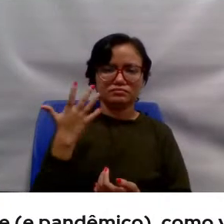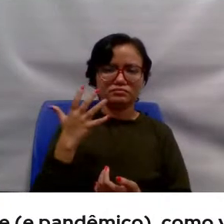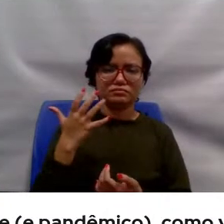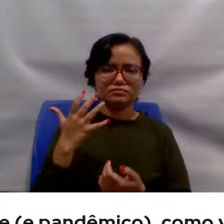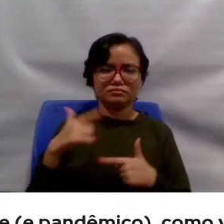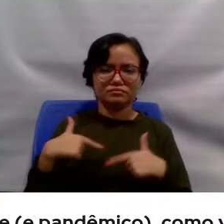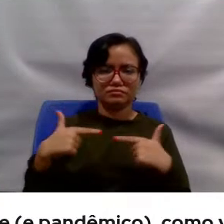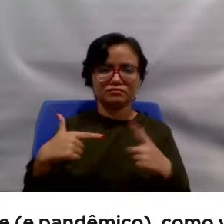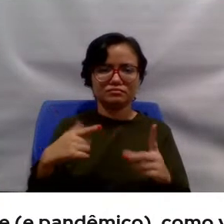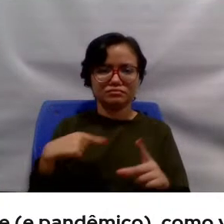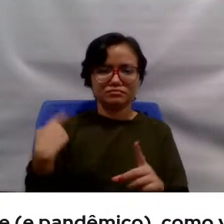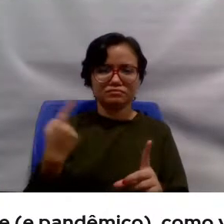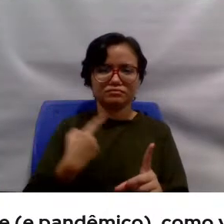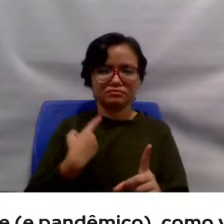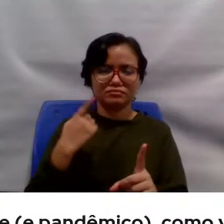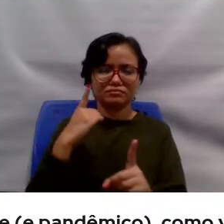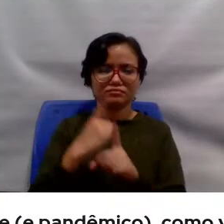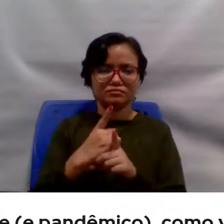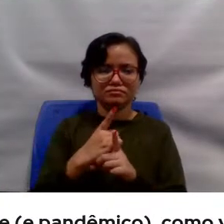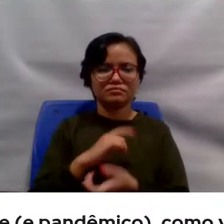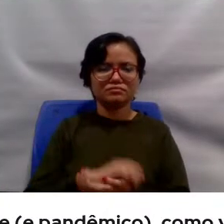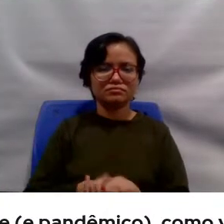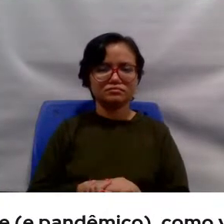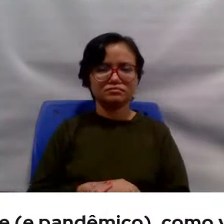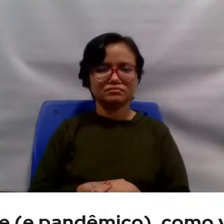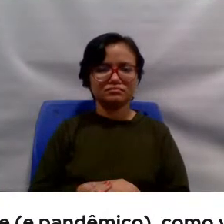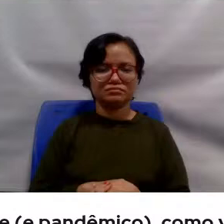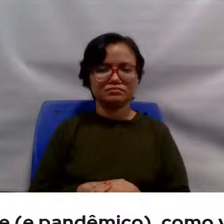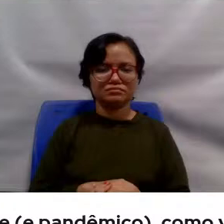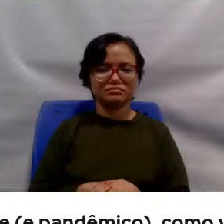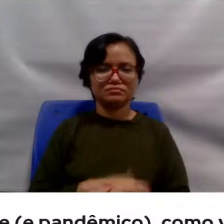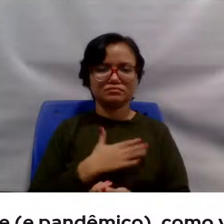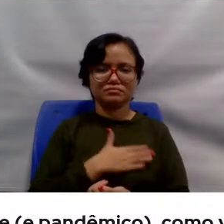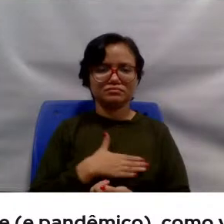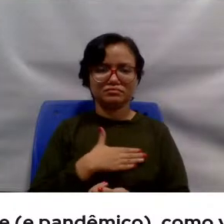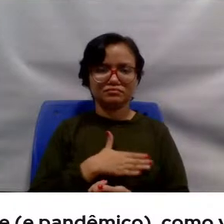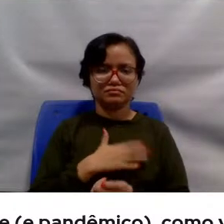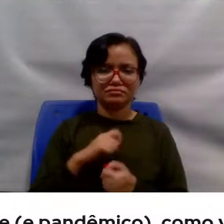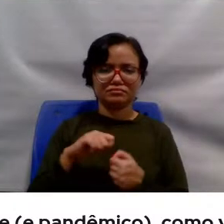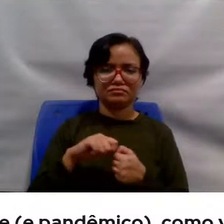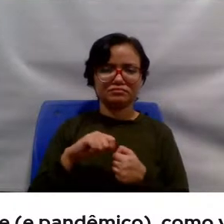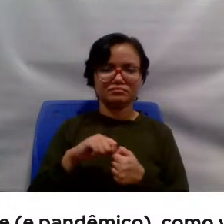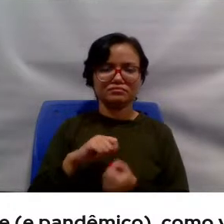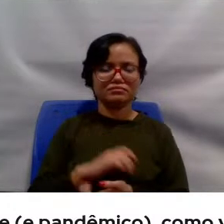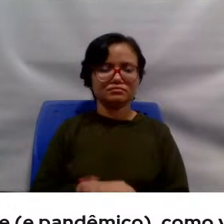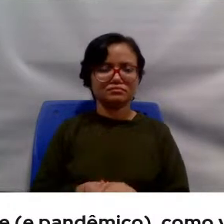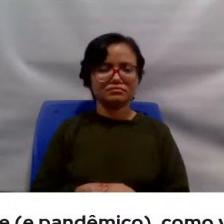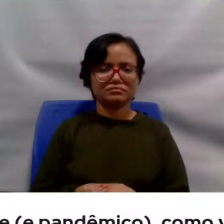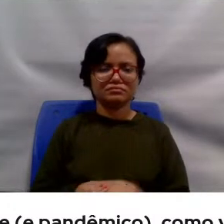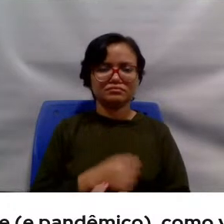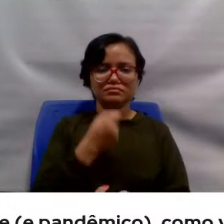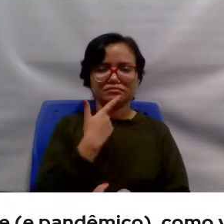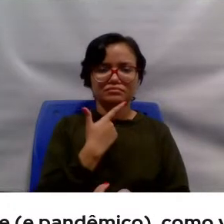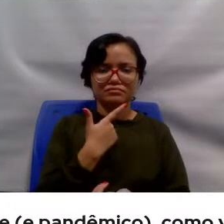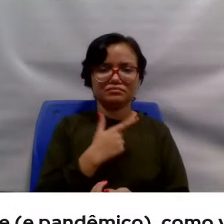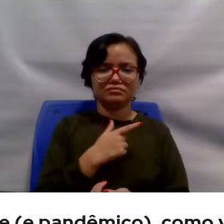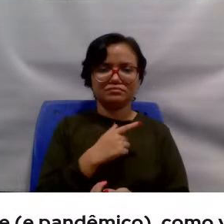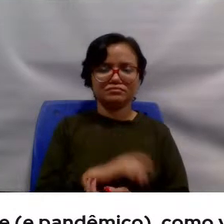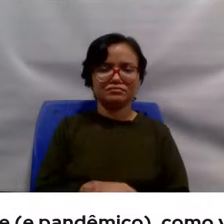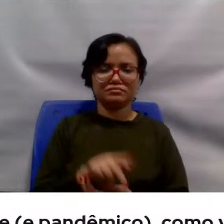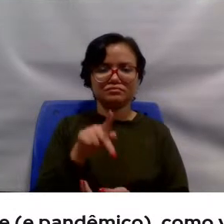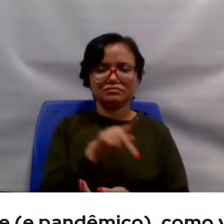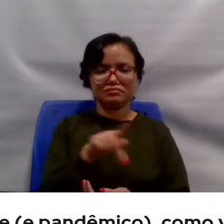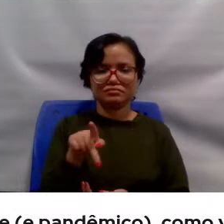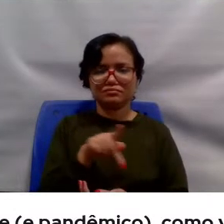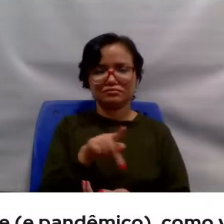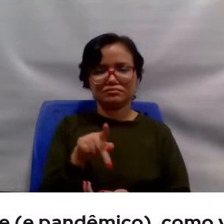a gente se encontra. Não sei, eu gosto muito do que eu faço e acho que os professores são